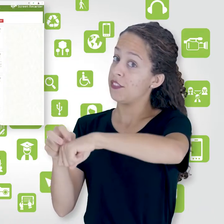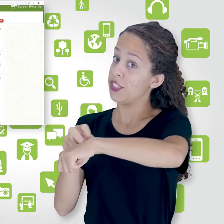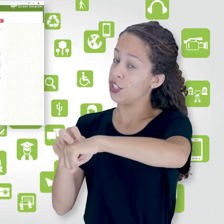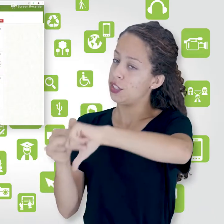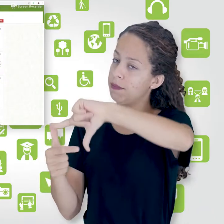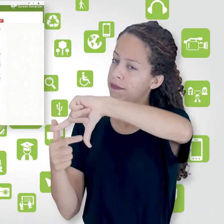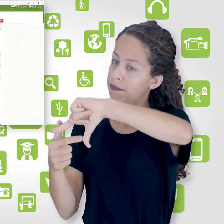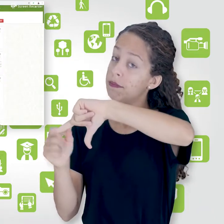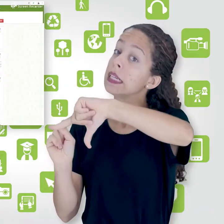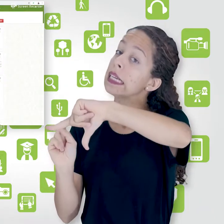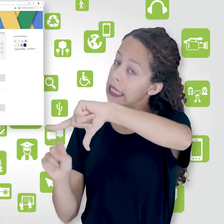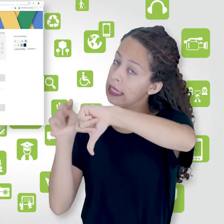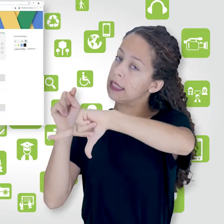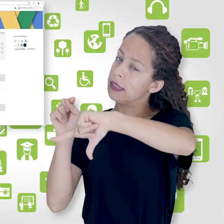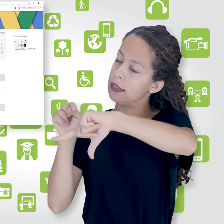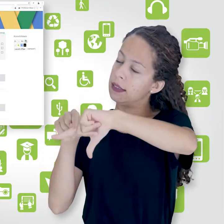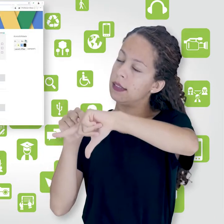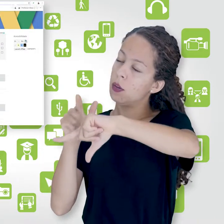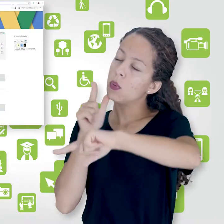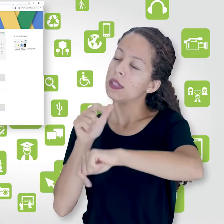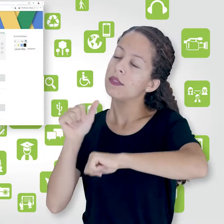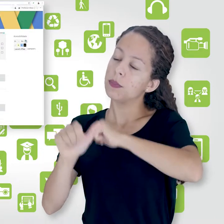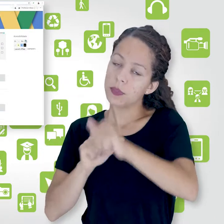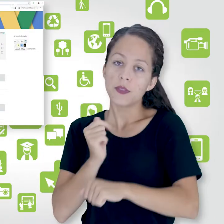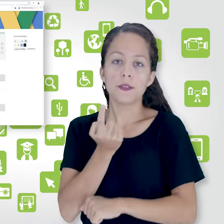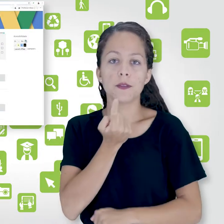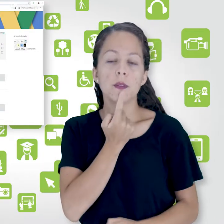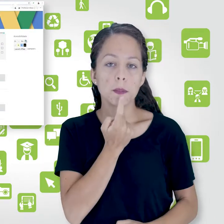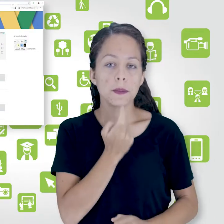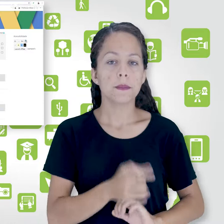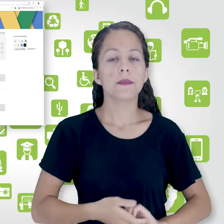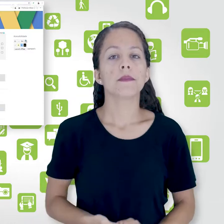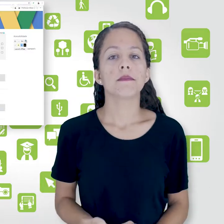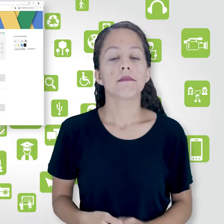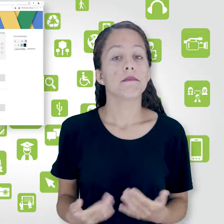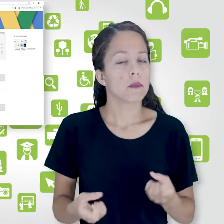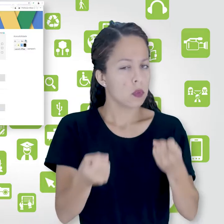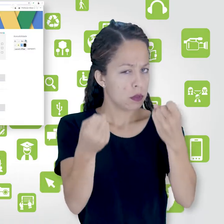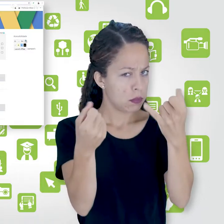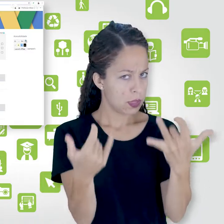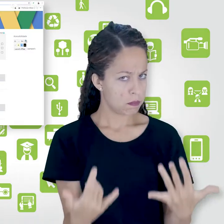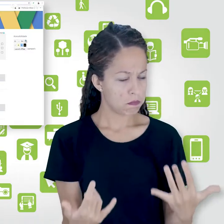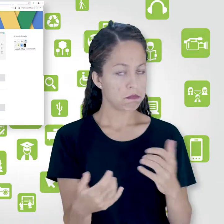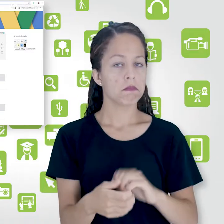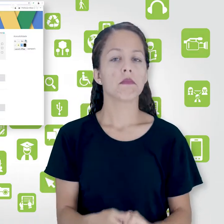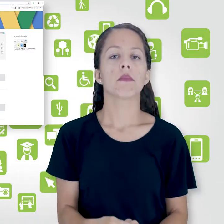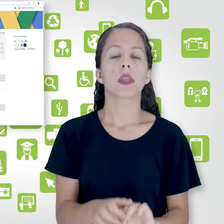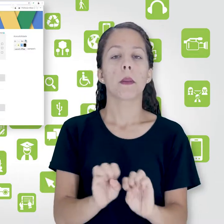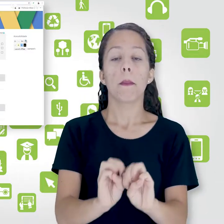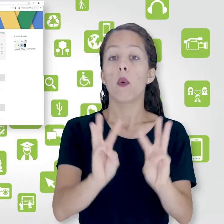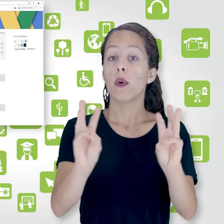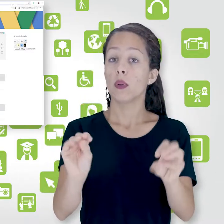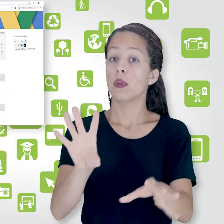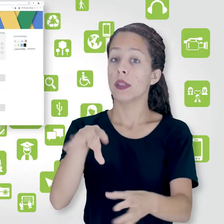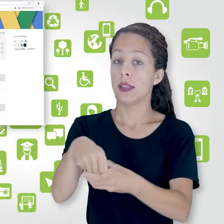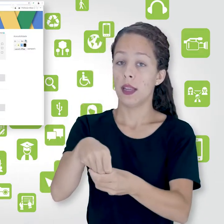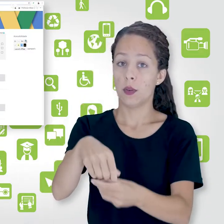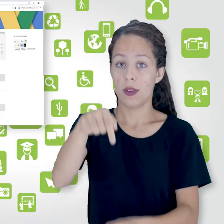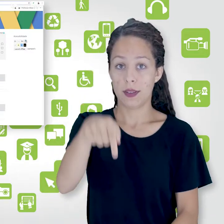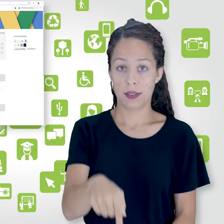Agora, eu queria te mostrar o seguinte. Em outras plataformas, do Moodle também, no caso